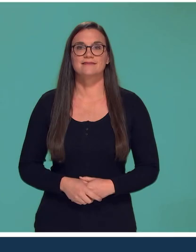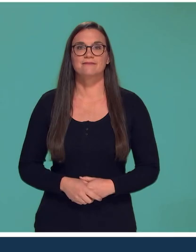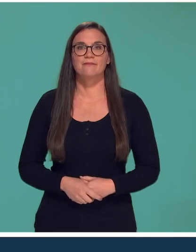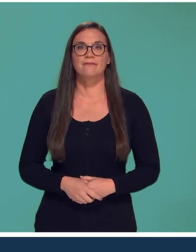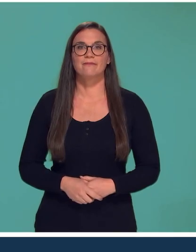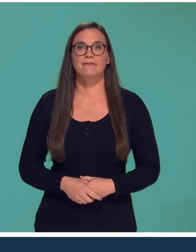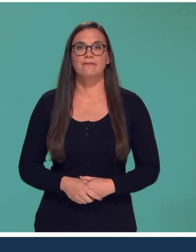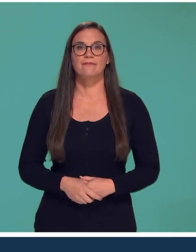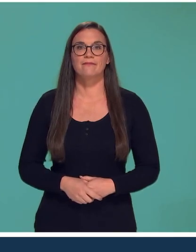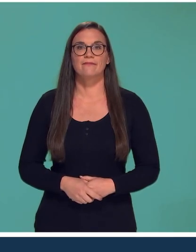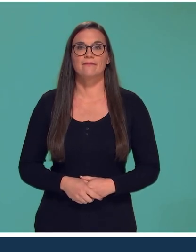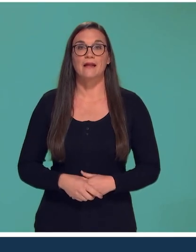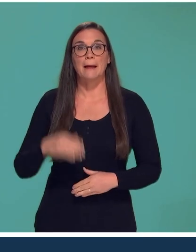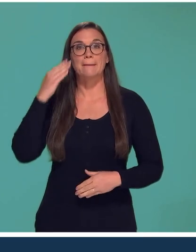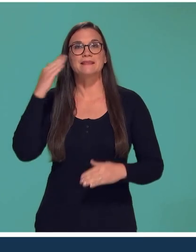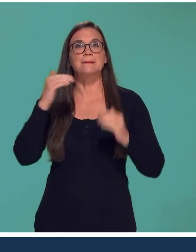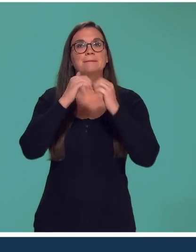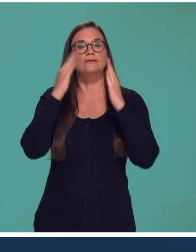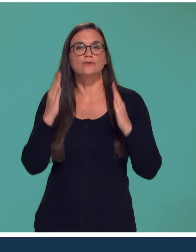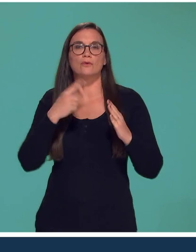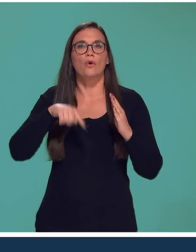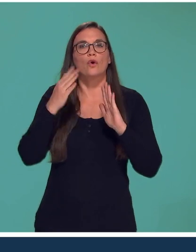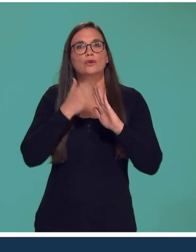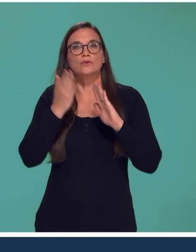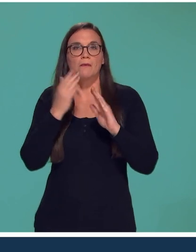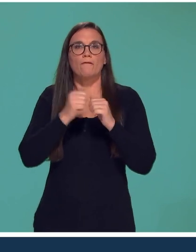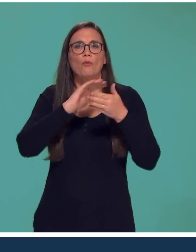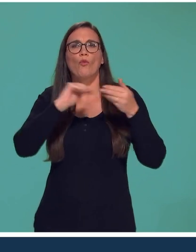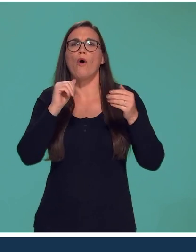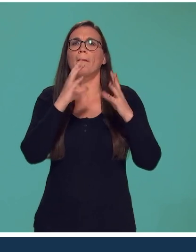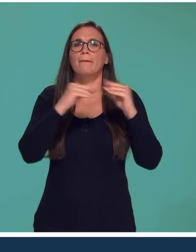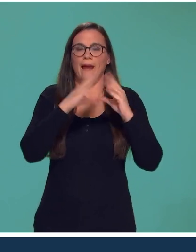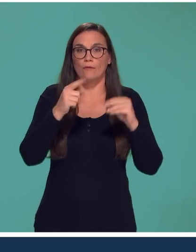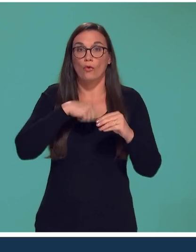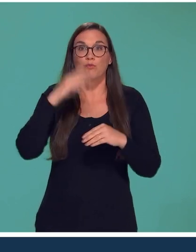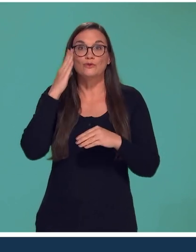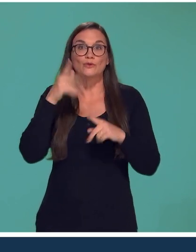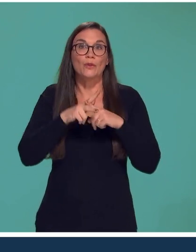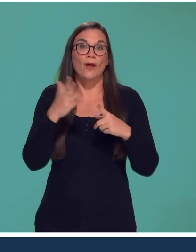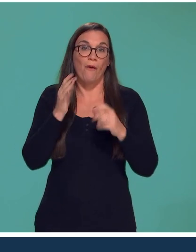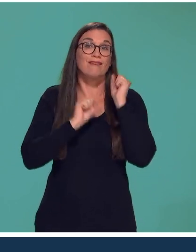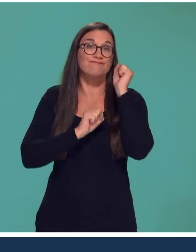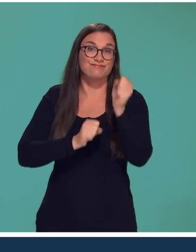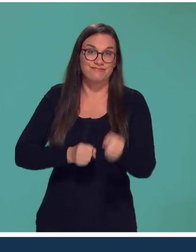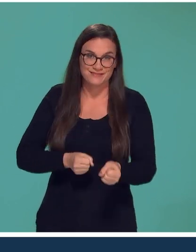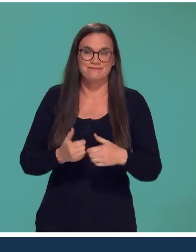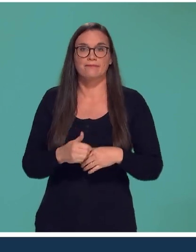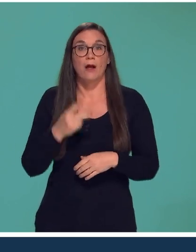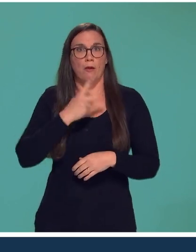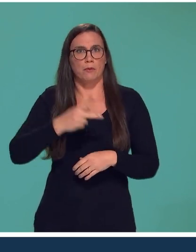Le tailleuet, c'est l'outil indispensable quand on construit sa maison avec des murs en paille. Ce mode de construction